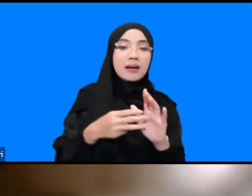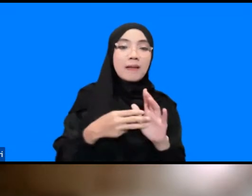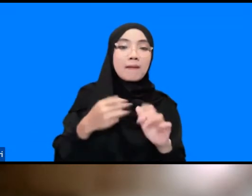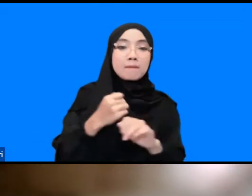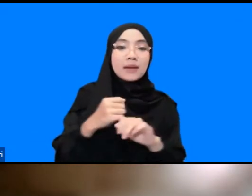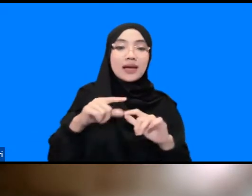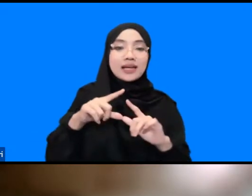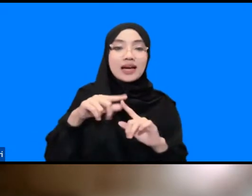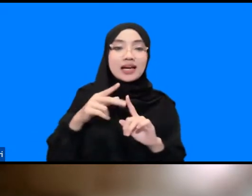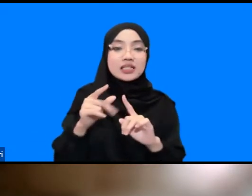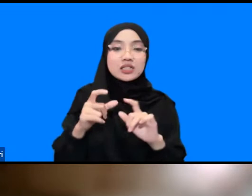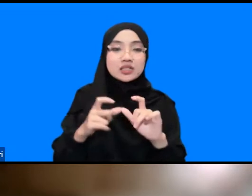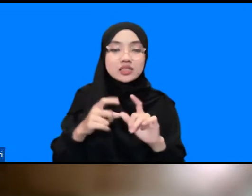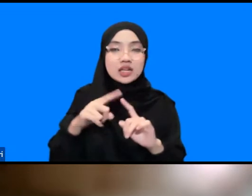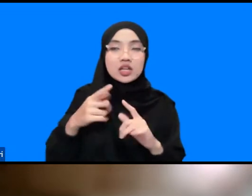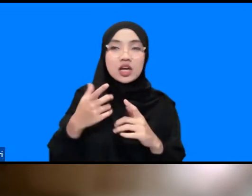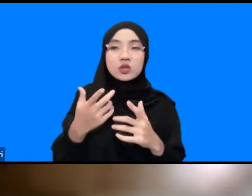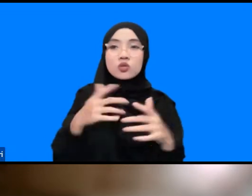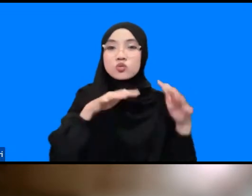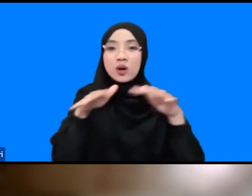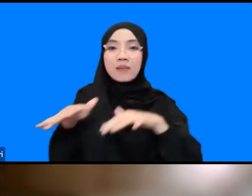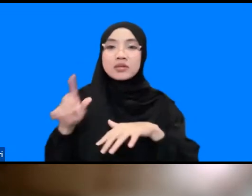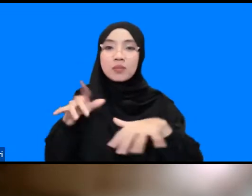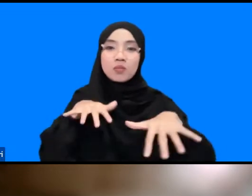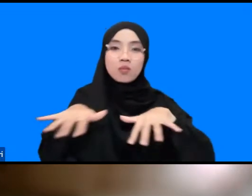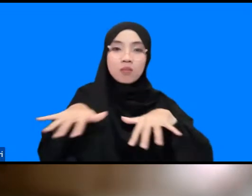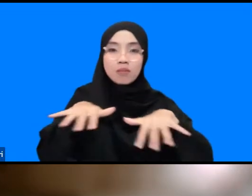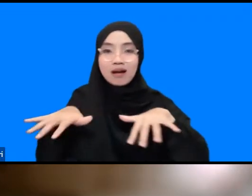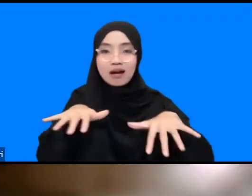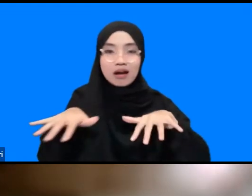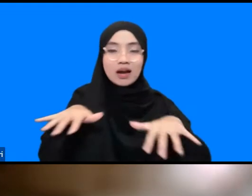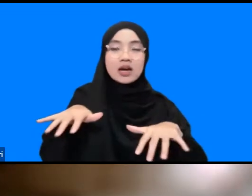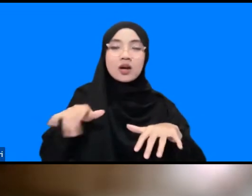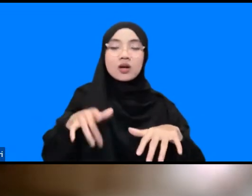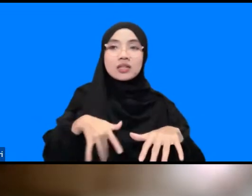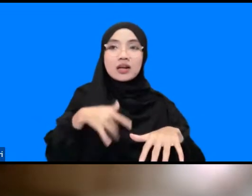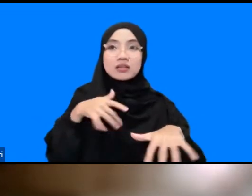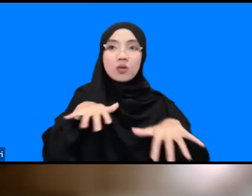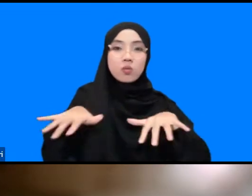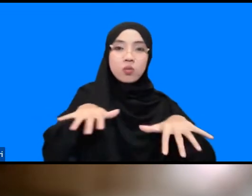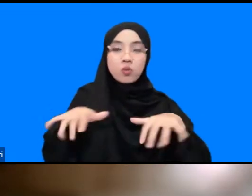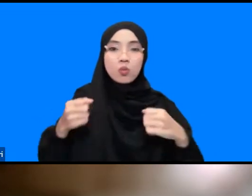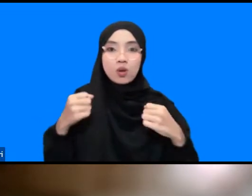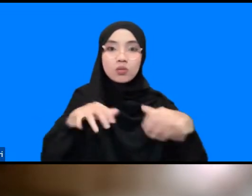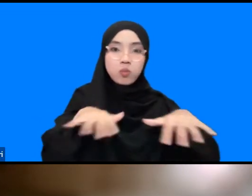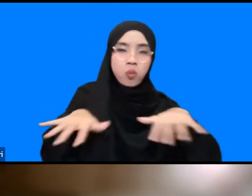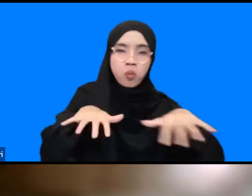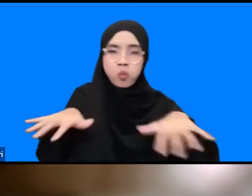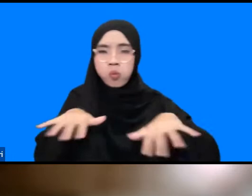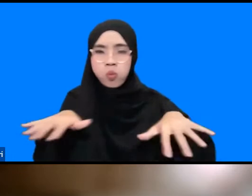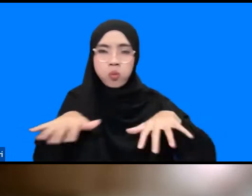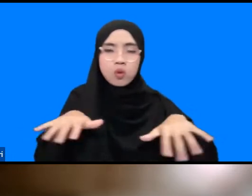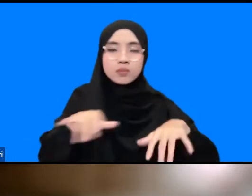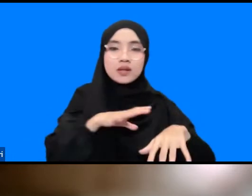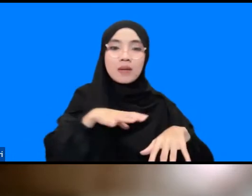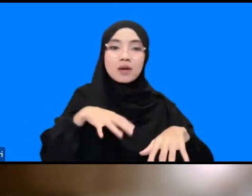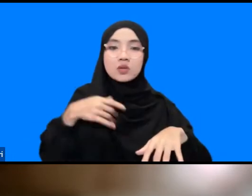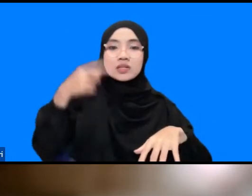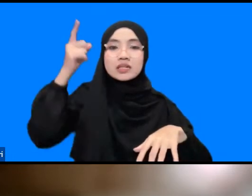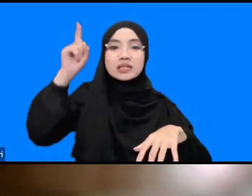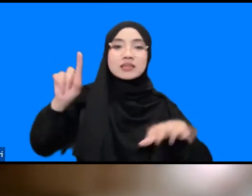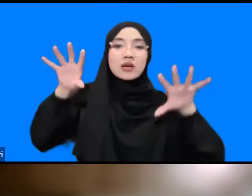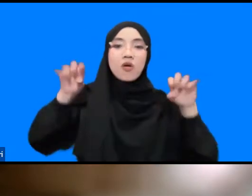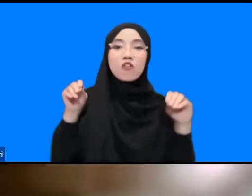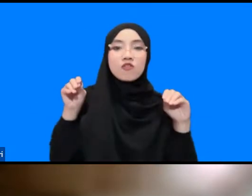tsunami yang gempa yang kita rasakan kuat dan lama ketika gempa itu dirasakan kuat dan lama pada daerah yang merasakannya itu listrik langsung mati